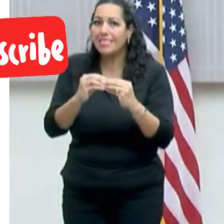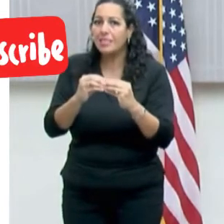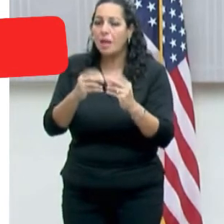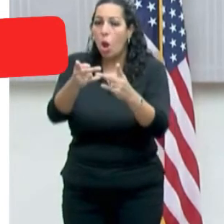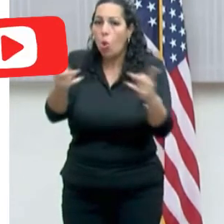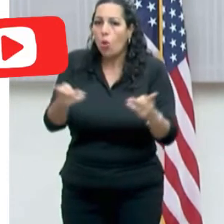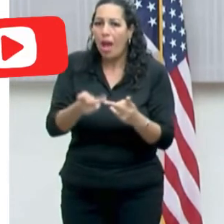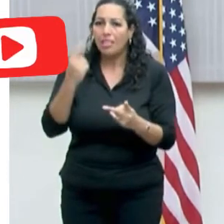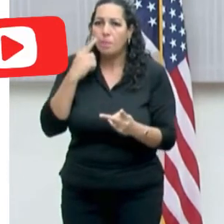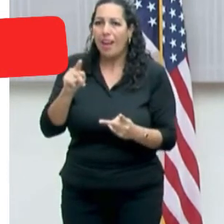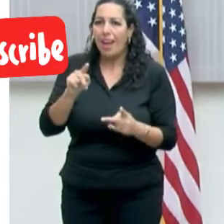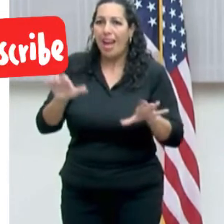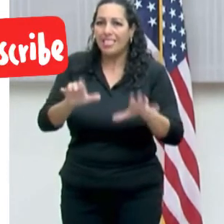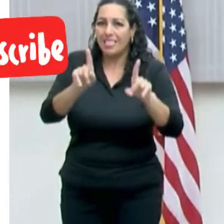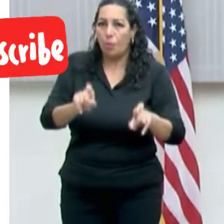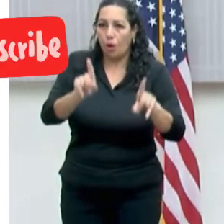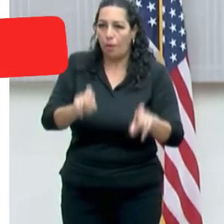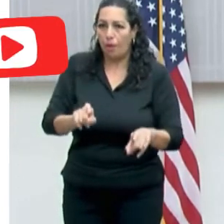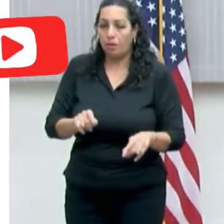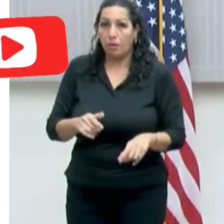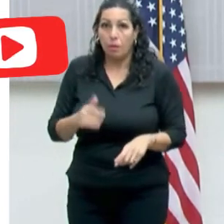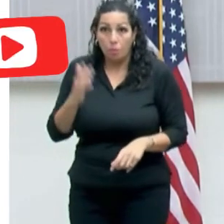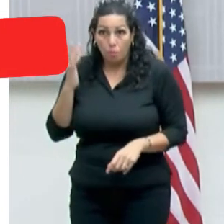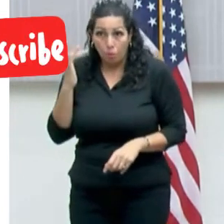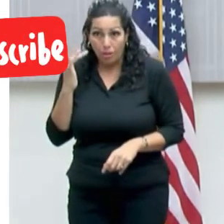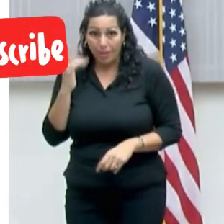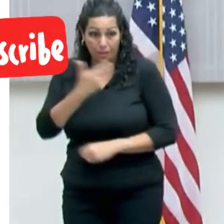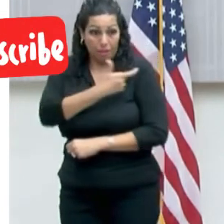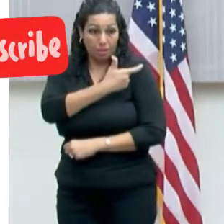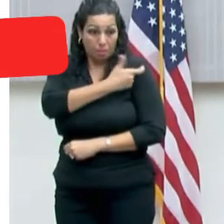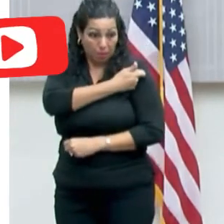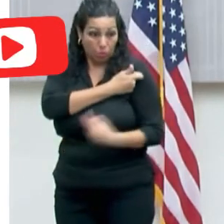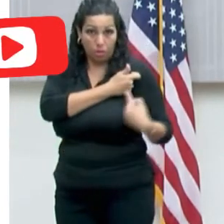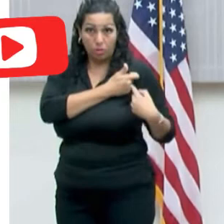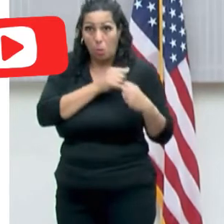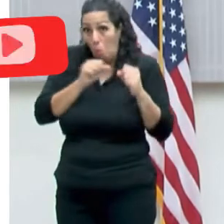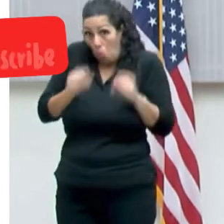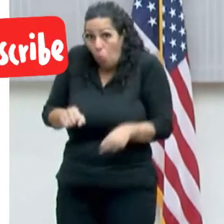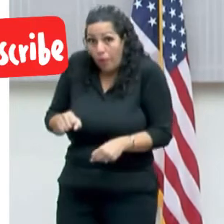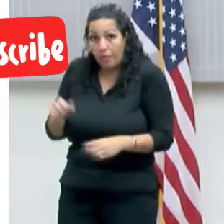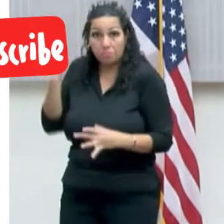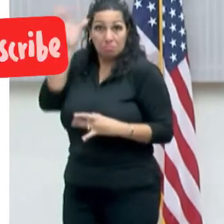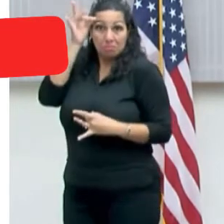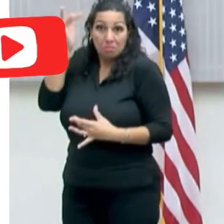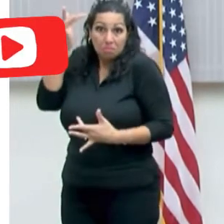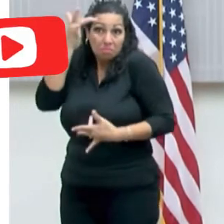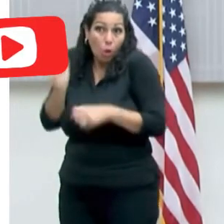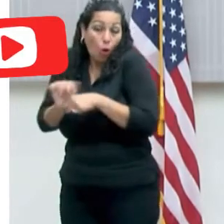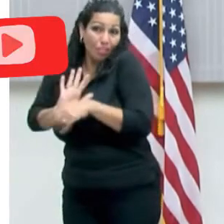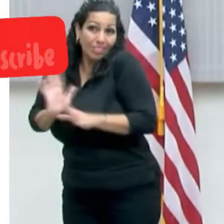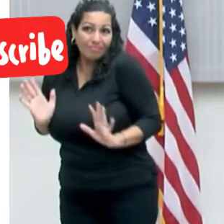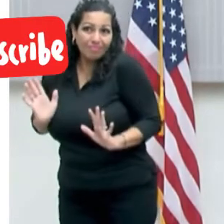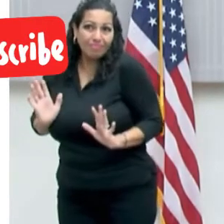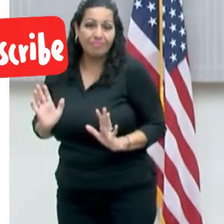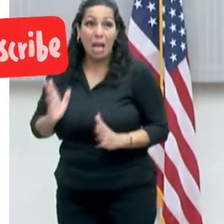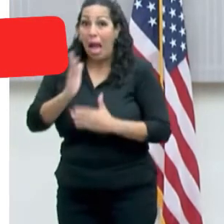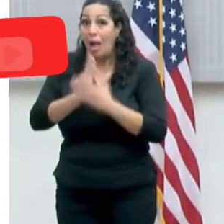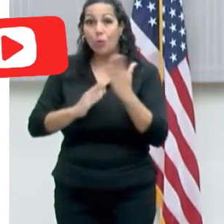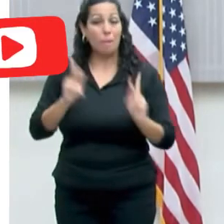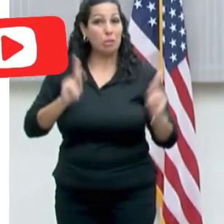porque sabemos que los vacunados igualmente se pueden contaminar, contagiar, y también hay mucha gente que, ¿verdad?, es asintomática.